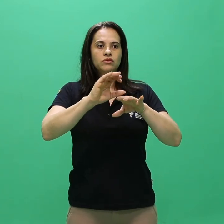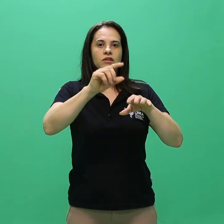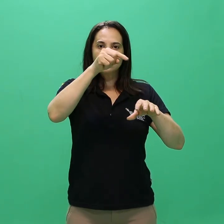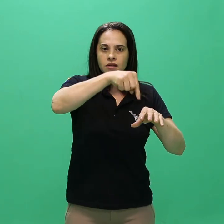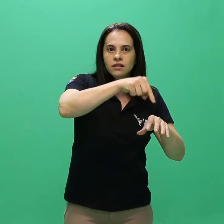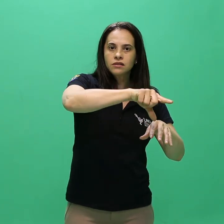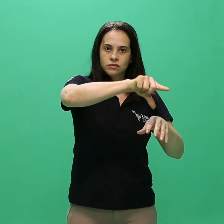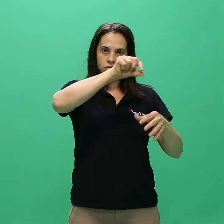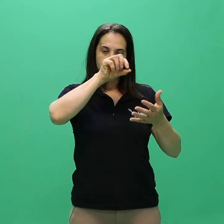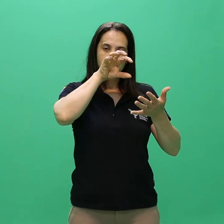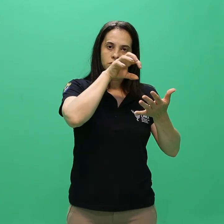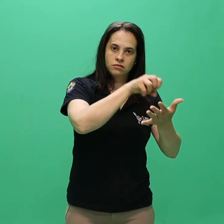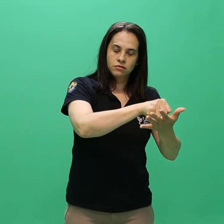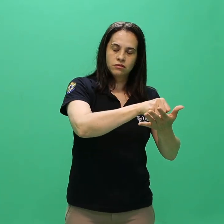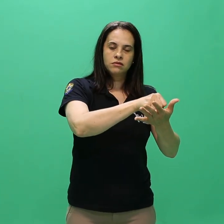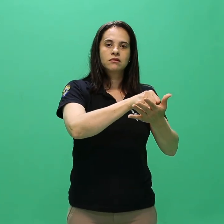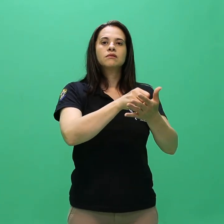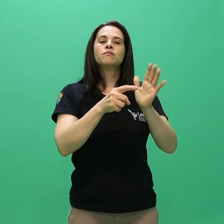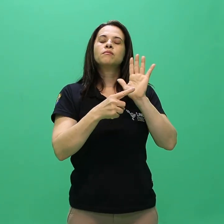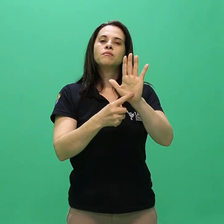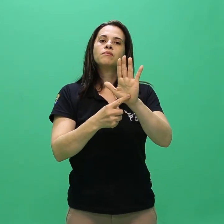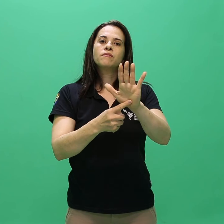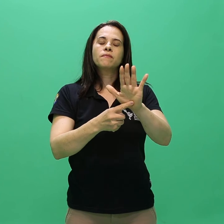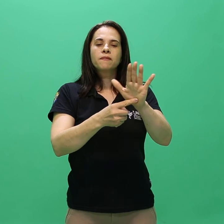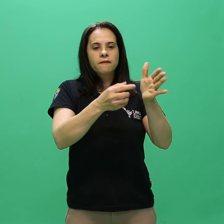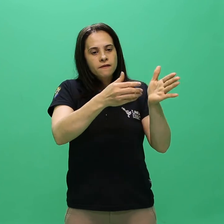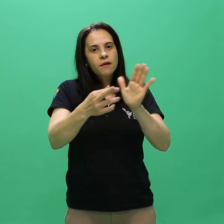com o estipulado nas regras da UNILA.